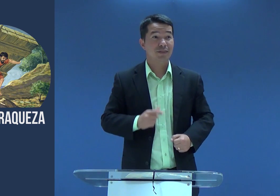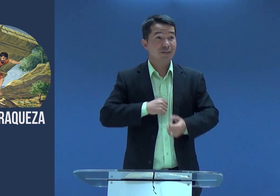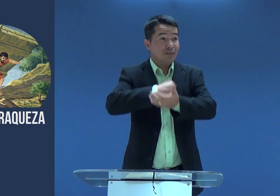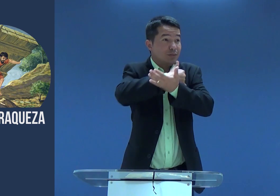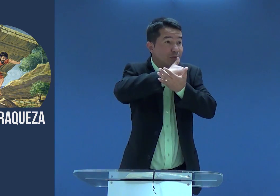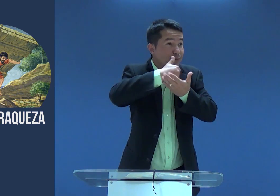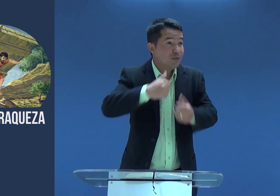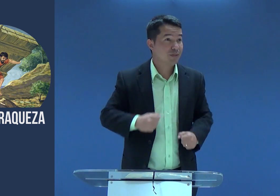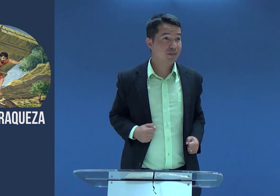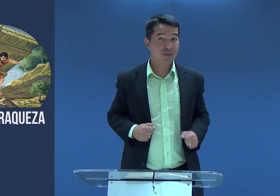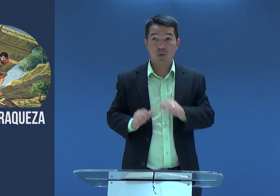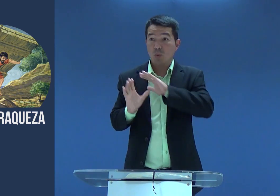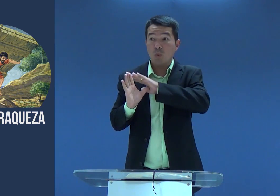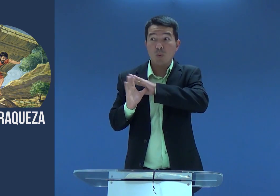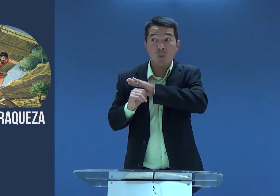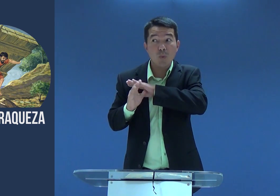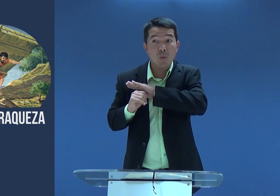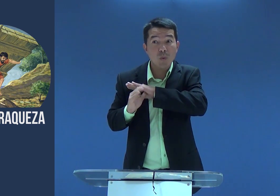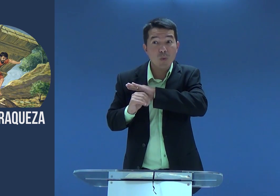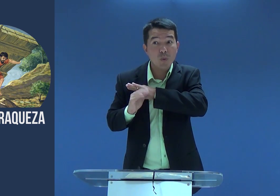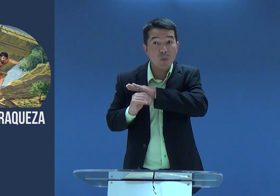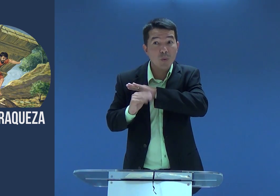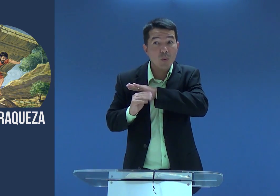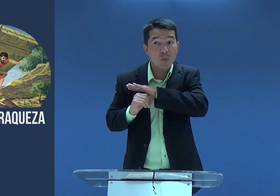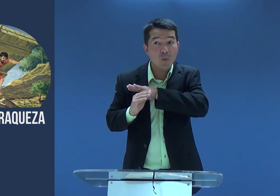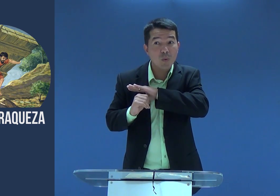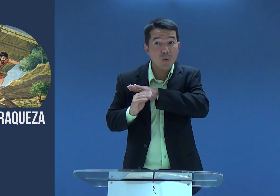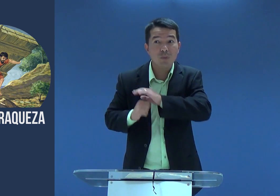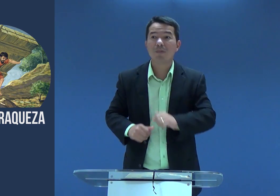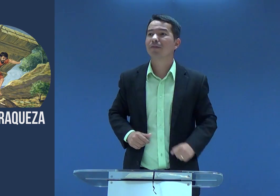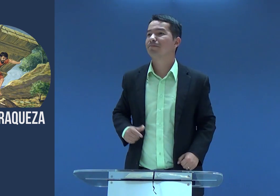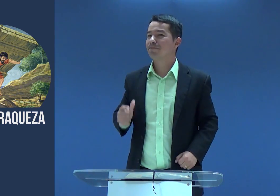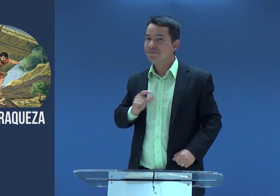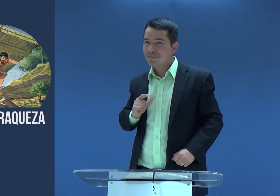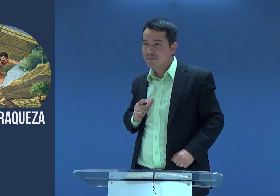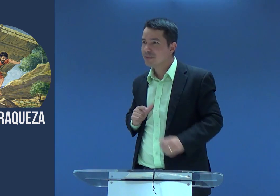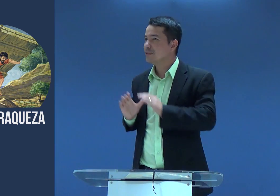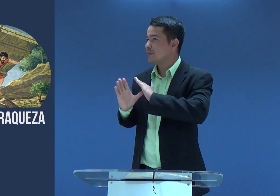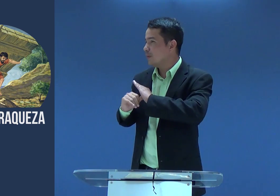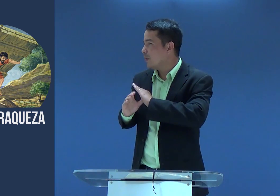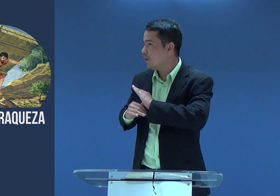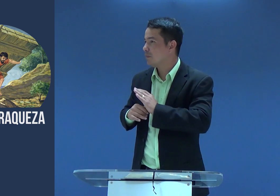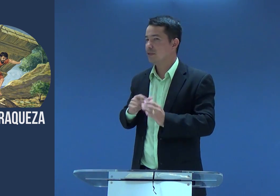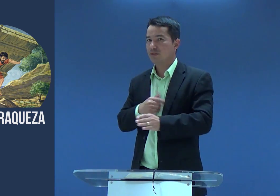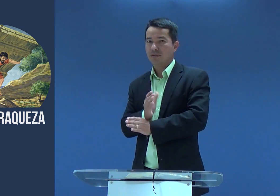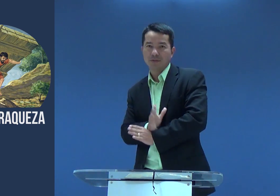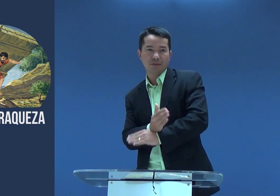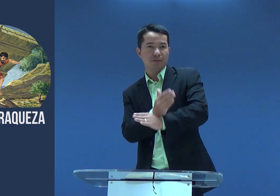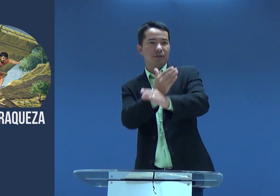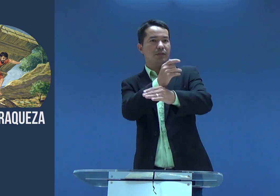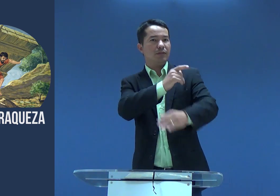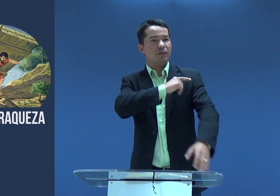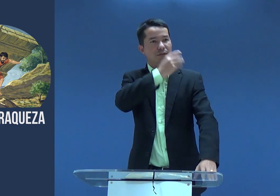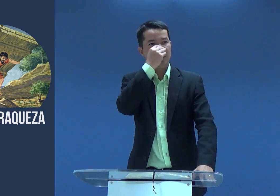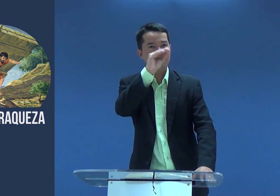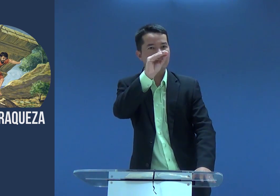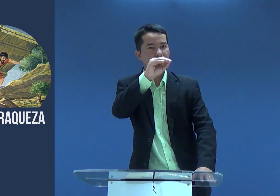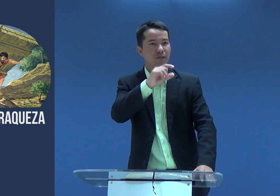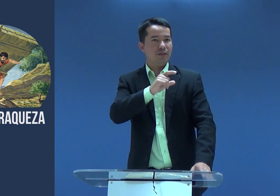pensamentos errados, pensamentos relativos a drogas, ao ramo, à perversão,